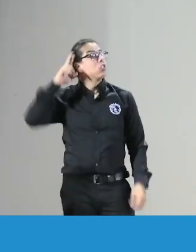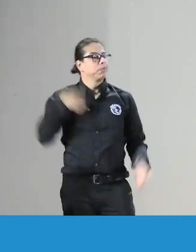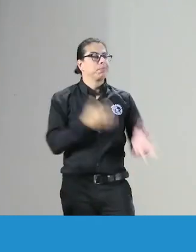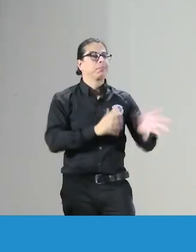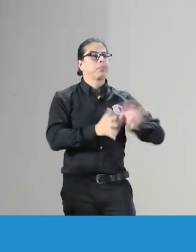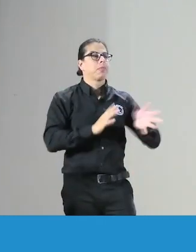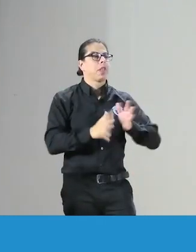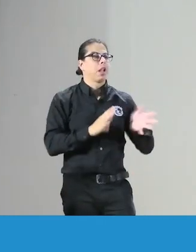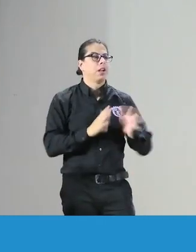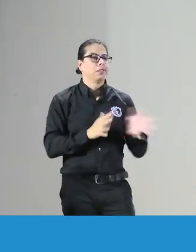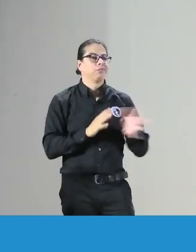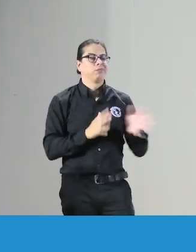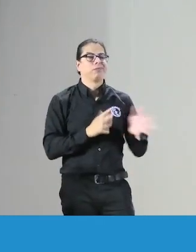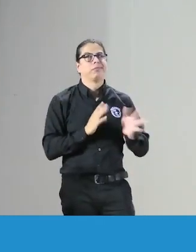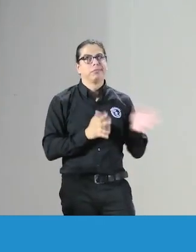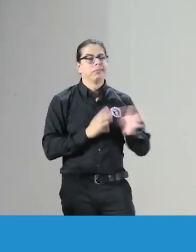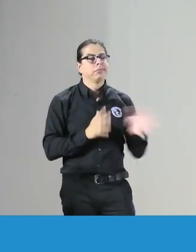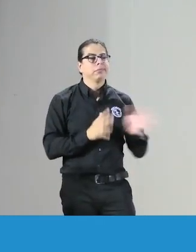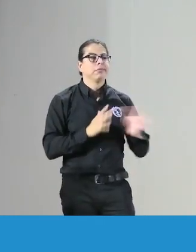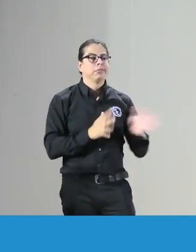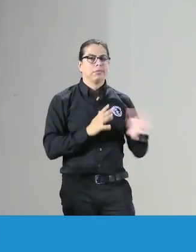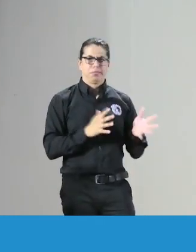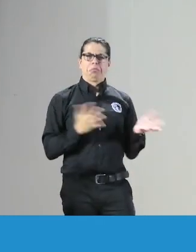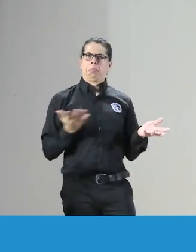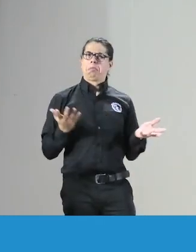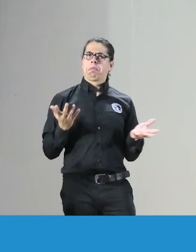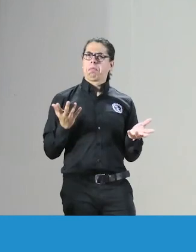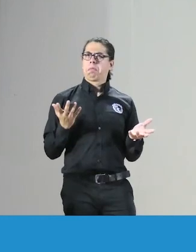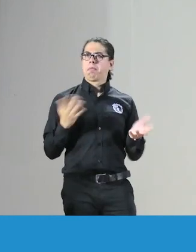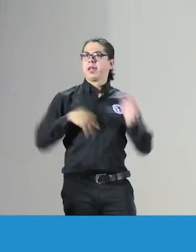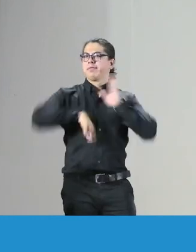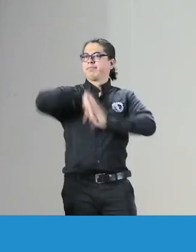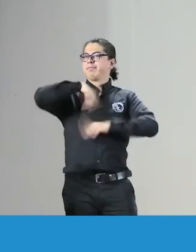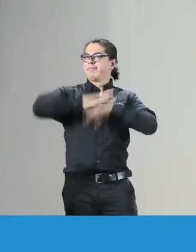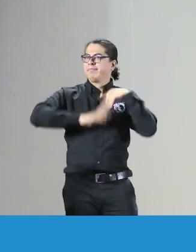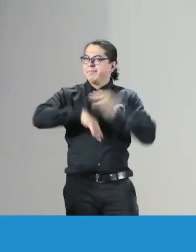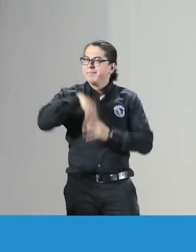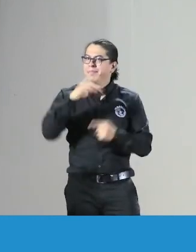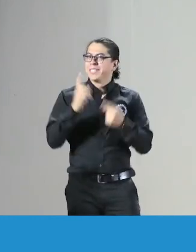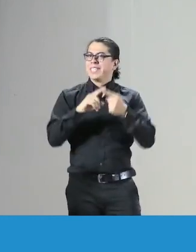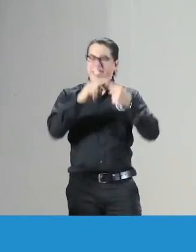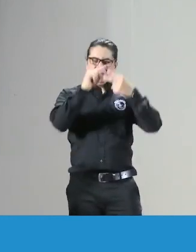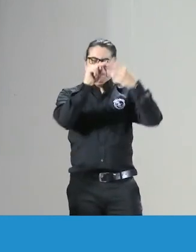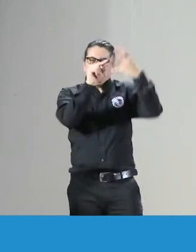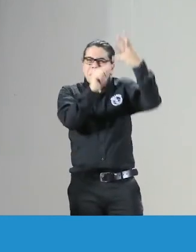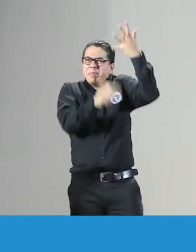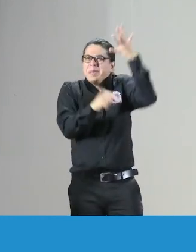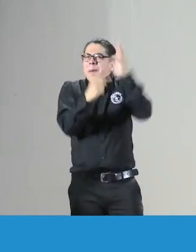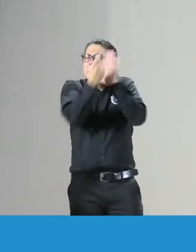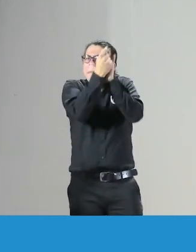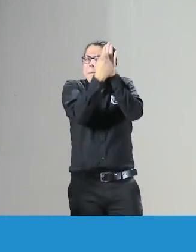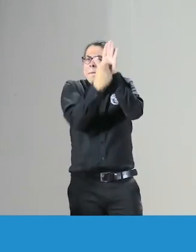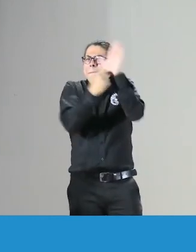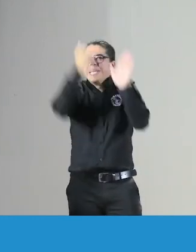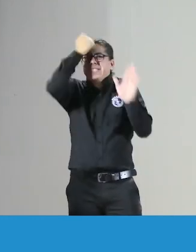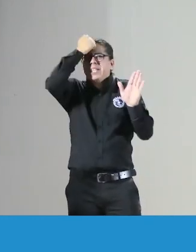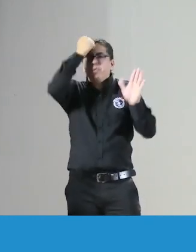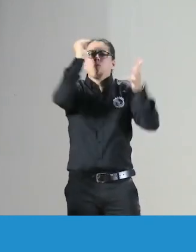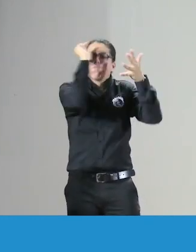y yo no puedo de pronto señal de una forma imparcial porque dentro de los principios